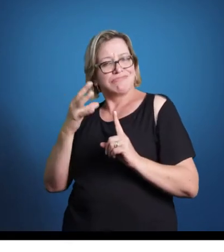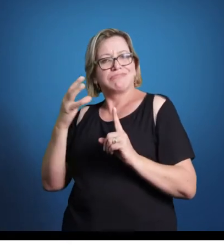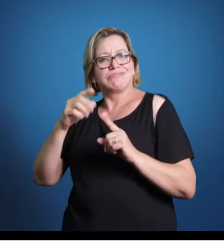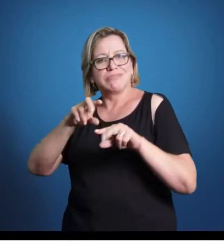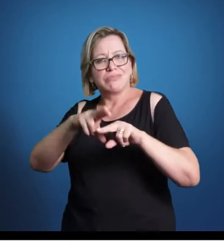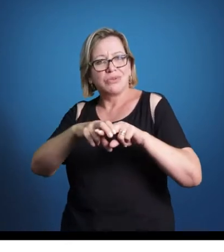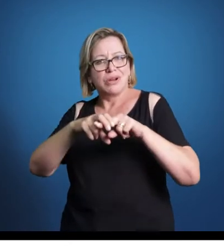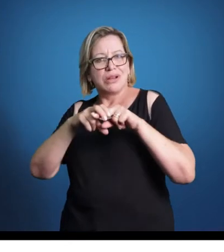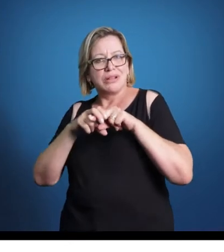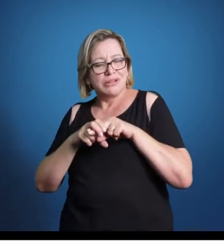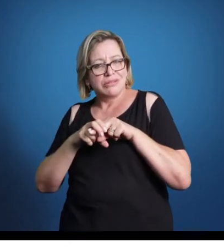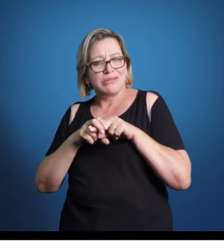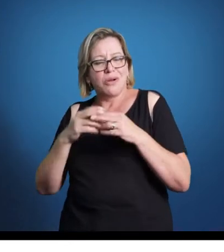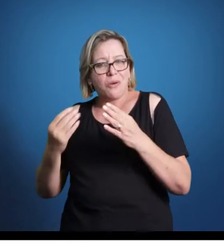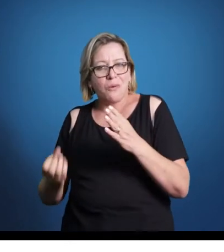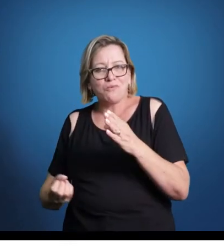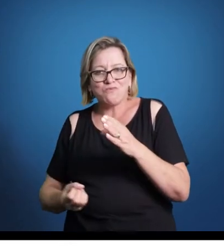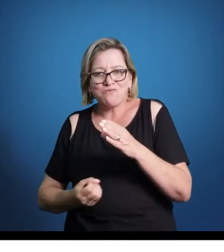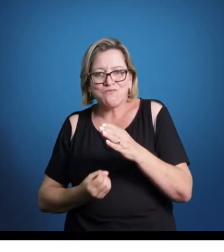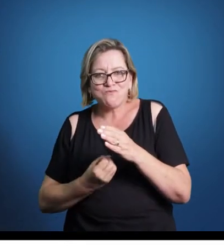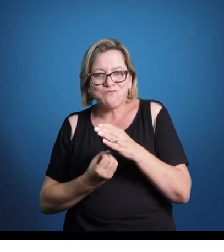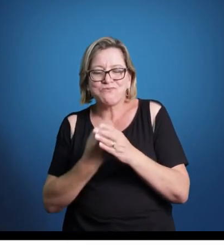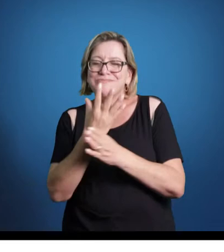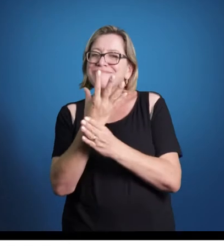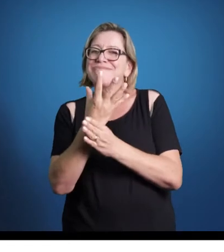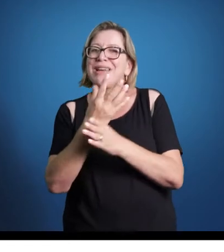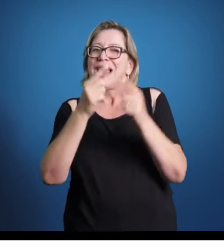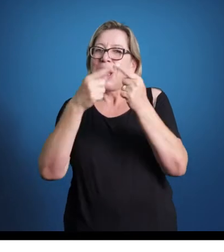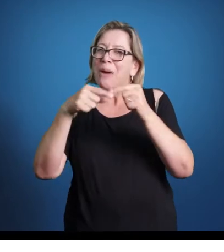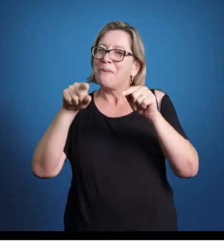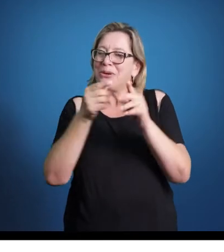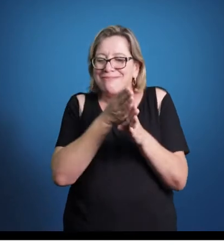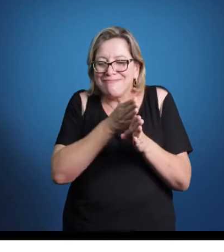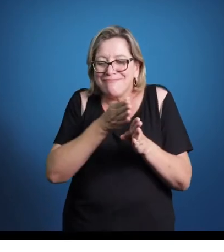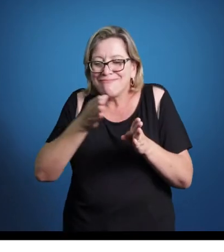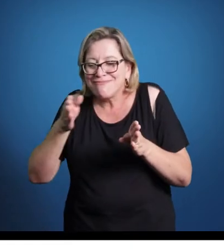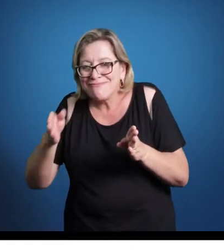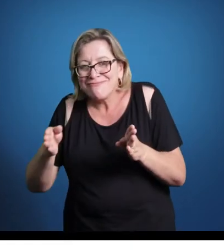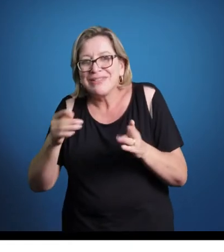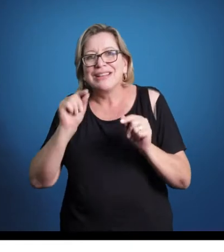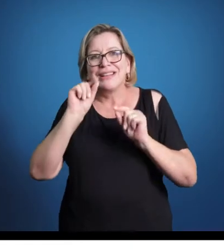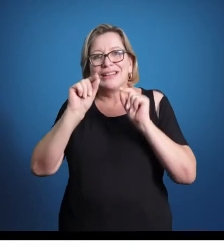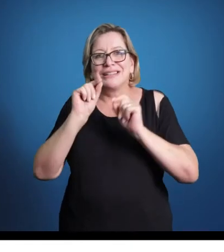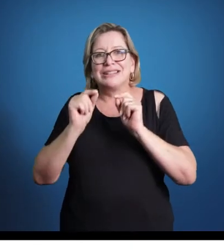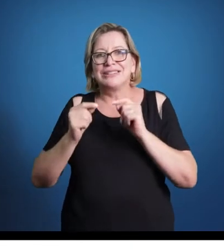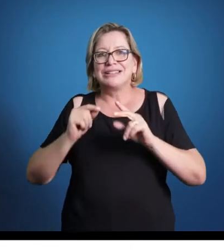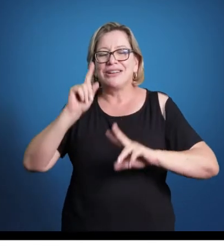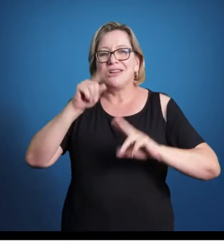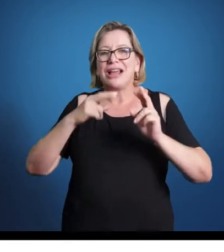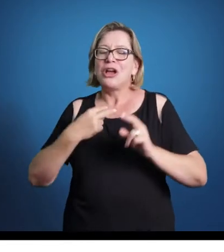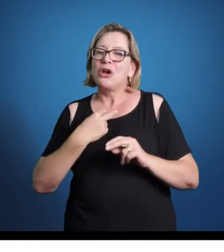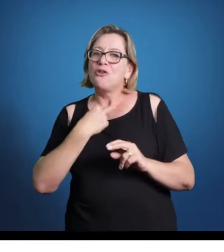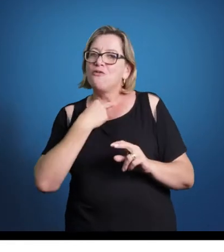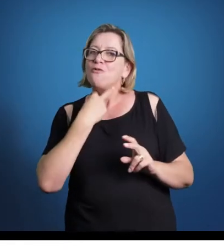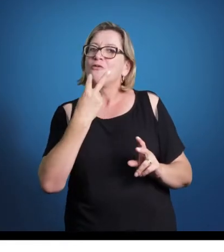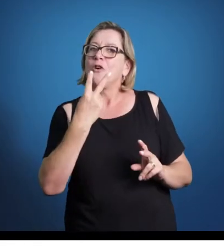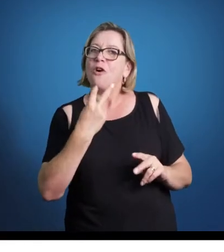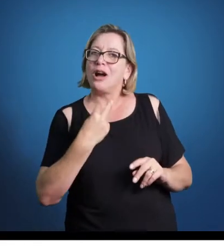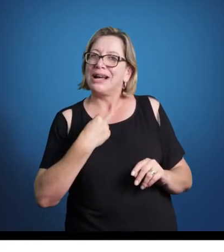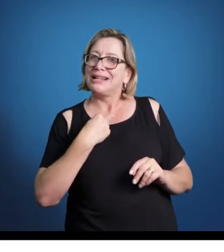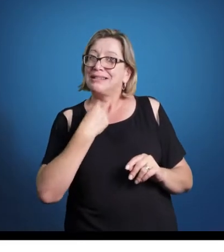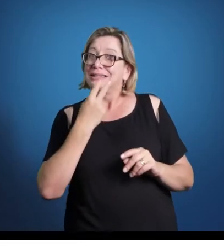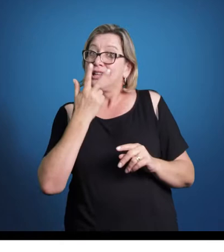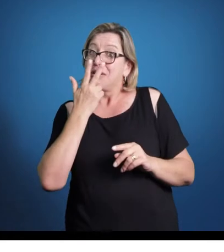nasceu. E essa música, ela é predominantemente, faz uso de vozes, e, nesse sentido, ela é